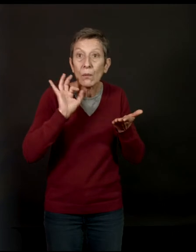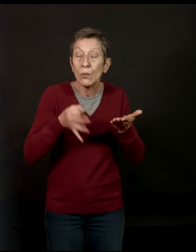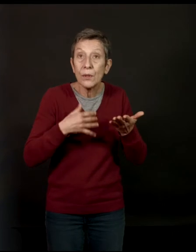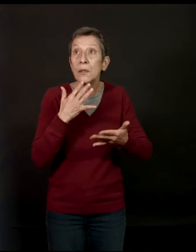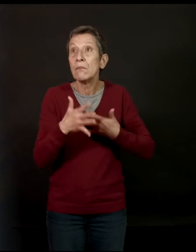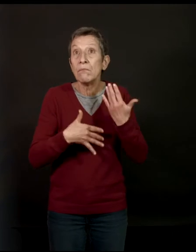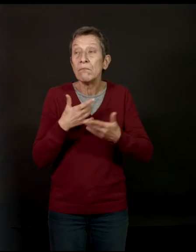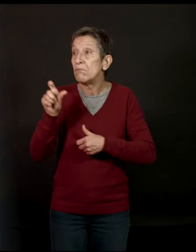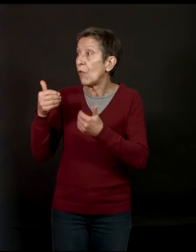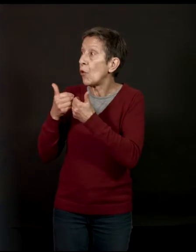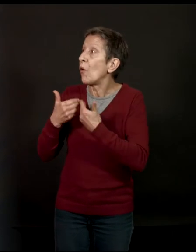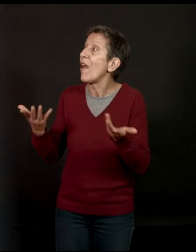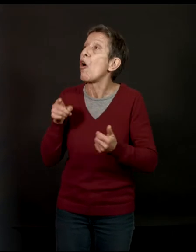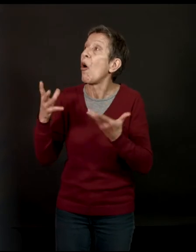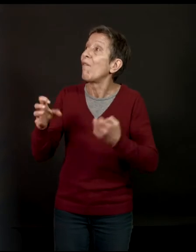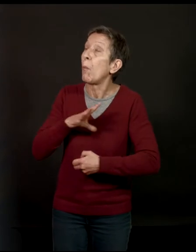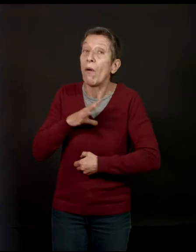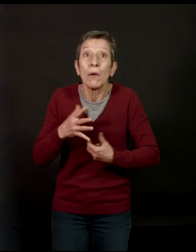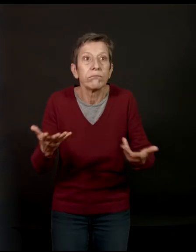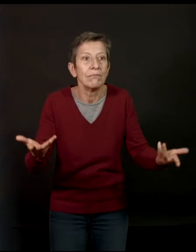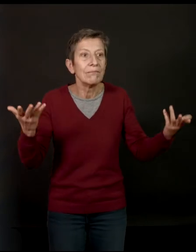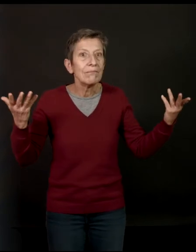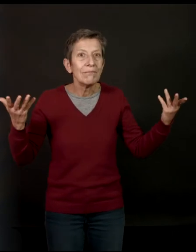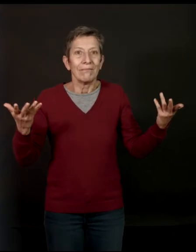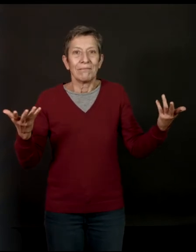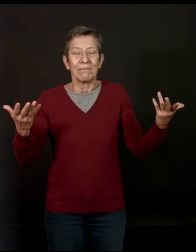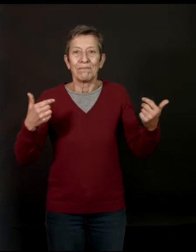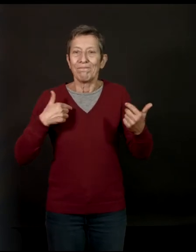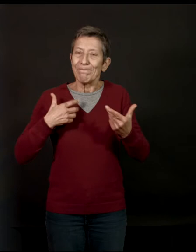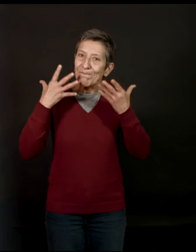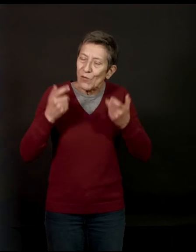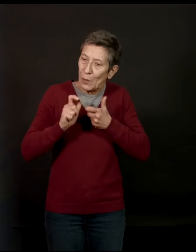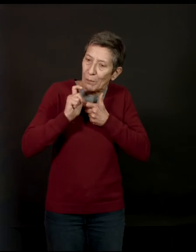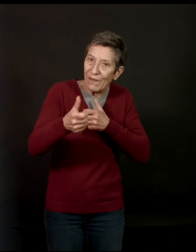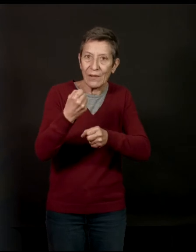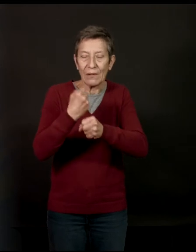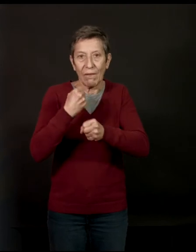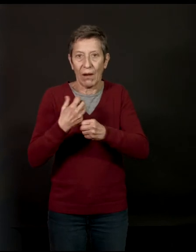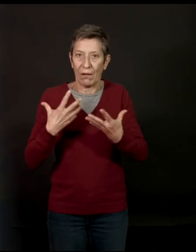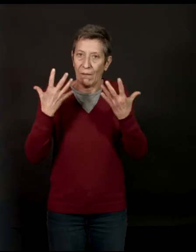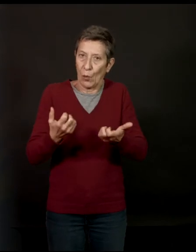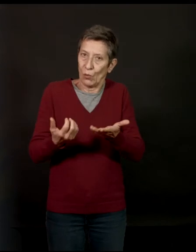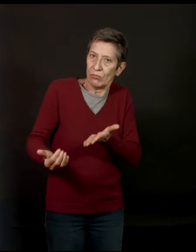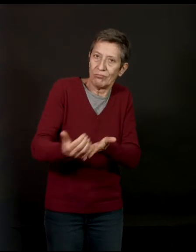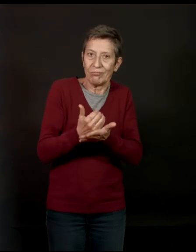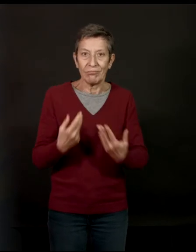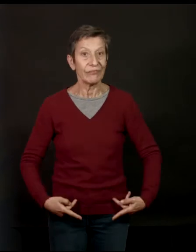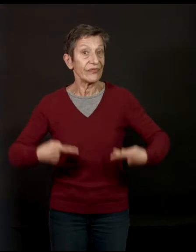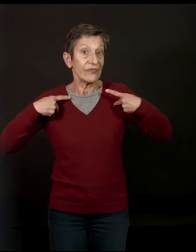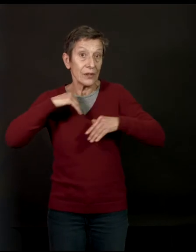demande, alors, tu vas être prof ? Enfin, bon, donc, je voulais un débouché, comment gagner ma vie ? Donc, j'ai fait du journalisme parce que j'ai réussi